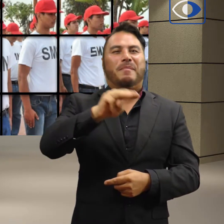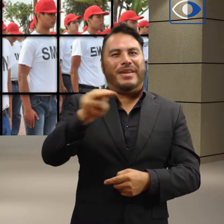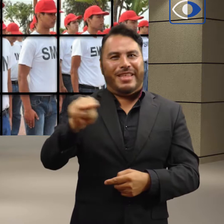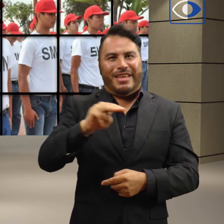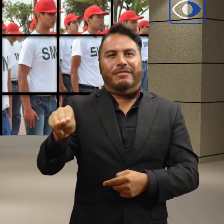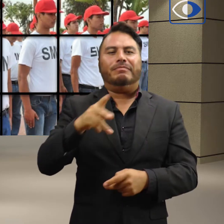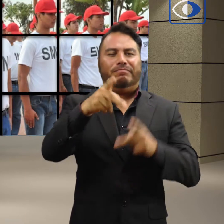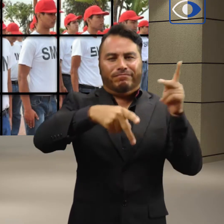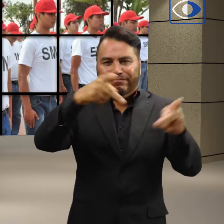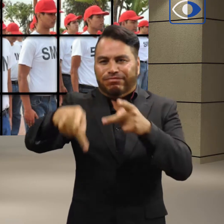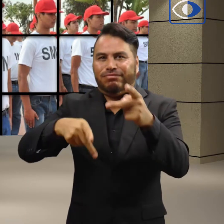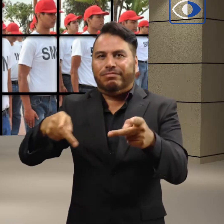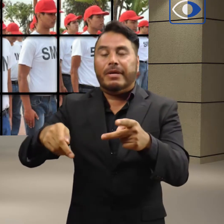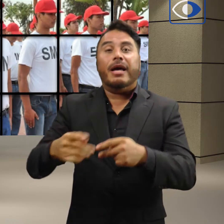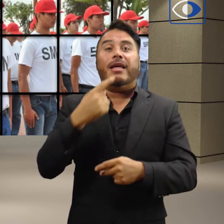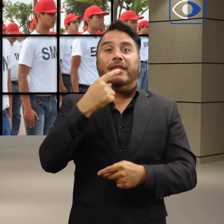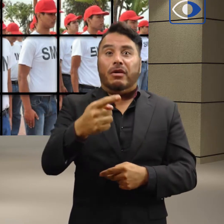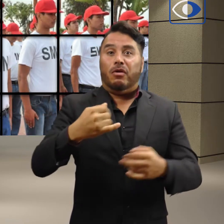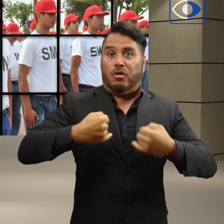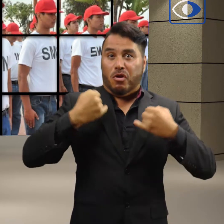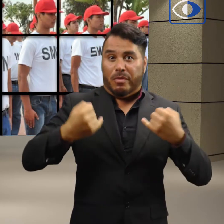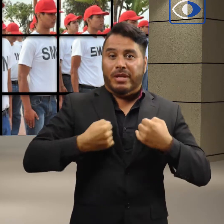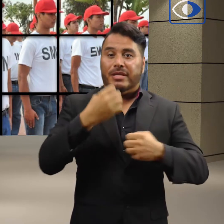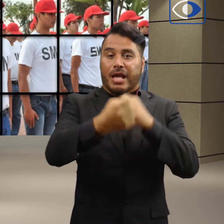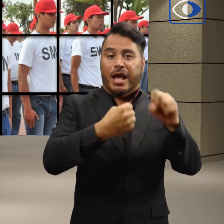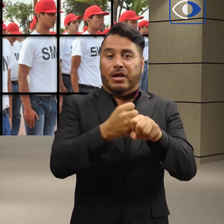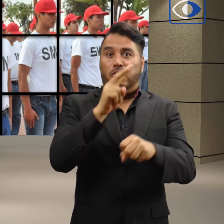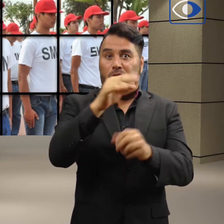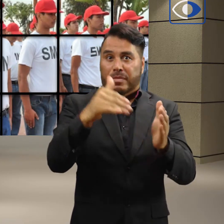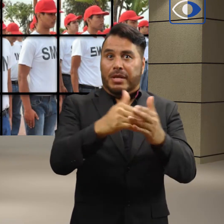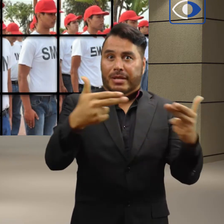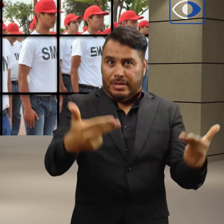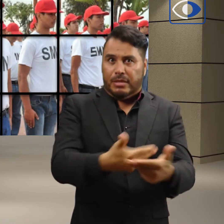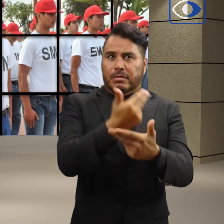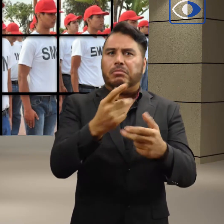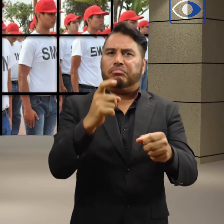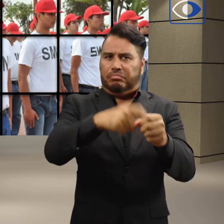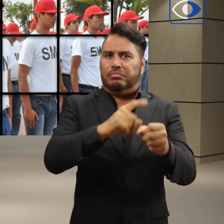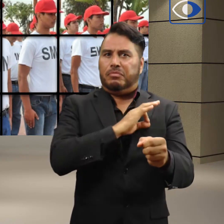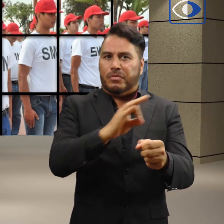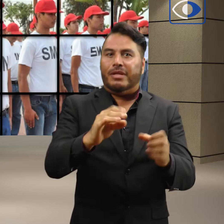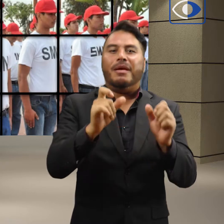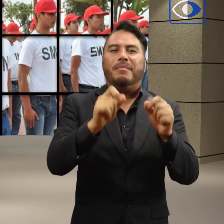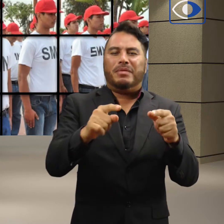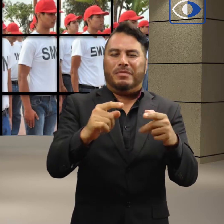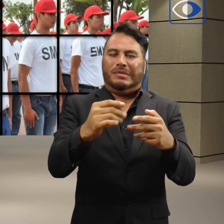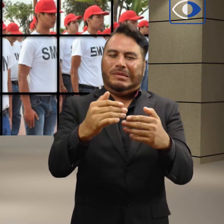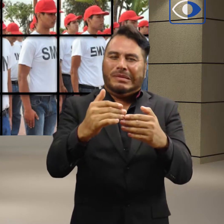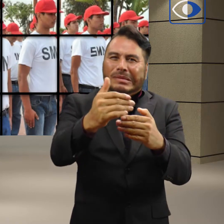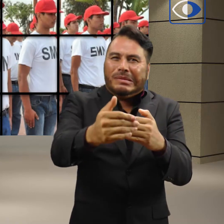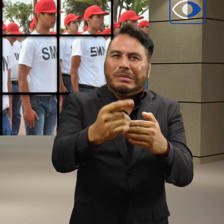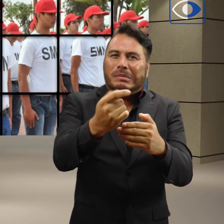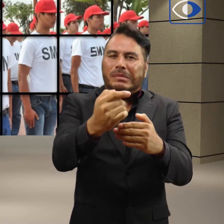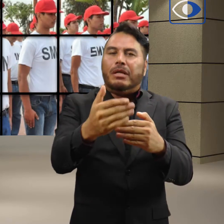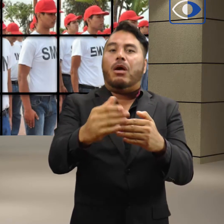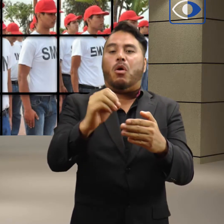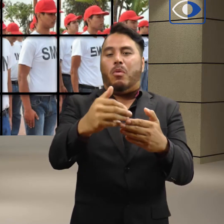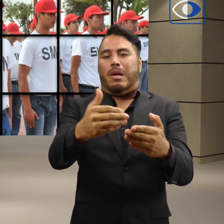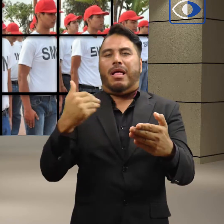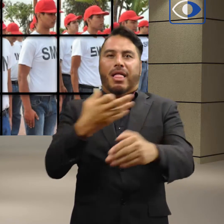anticipados y remisos, pueden llevar a cabo el trámite para la realización del Servicio Militar Nacional y que la fecha límite para hacerlo es el